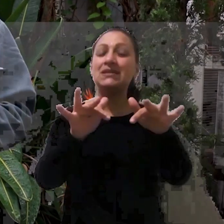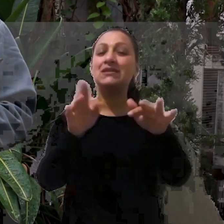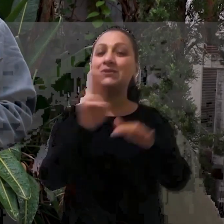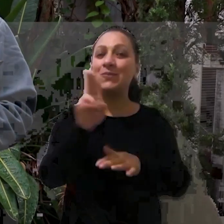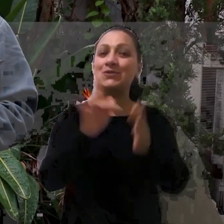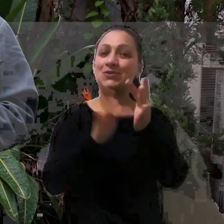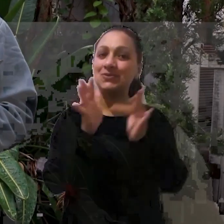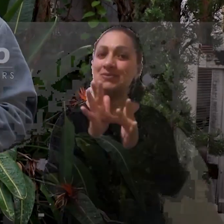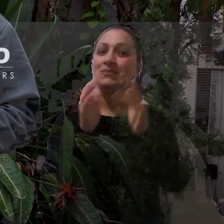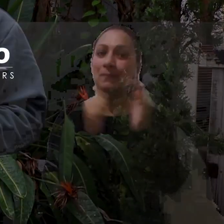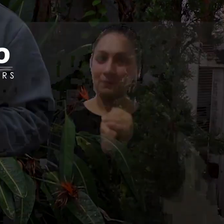de Jesus Amém